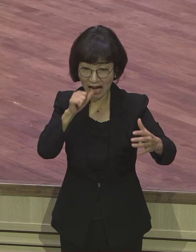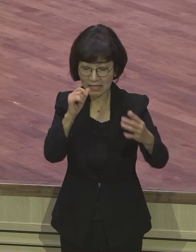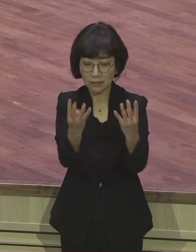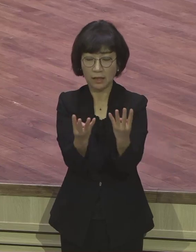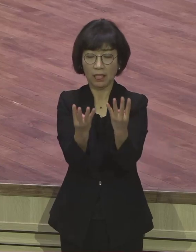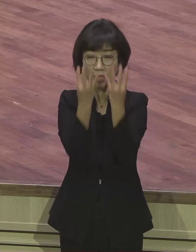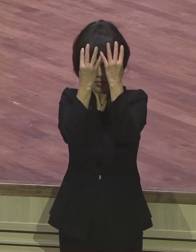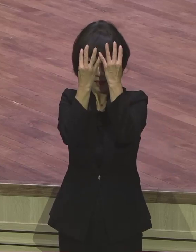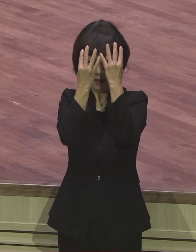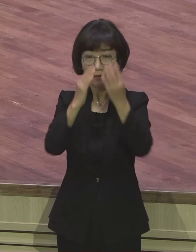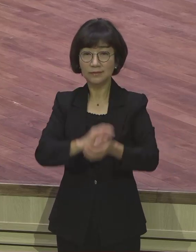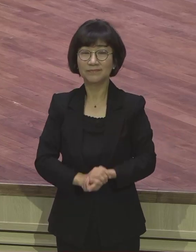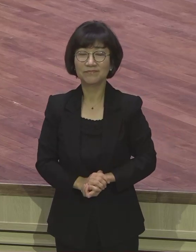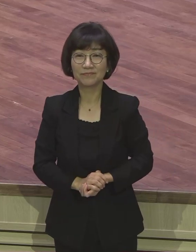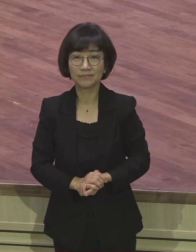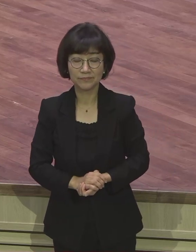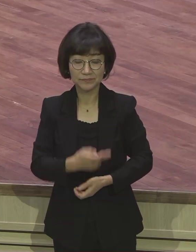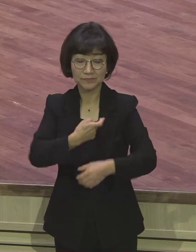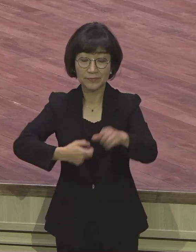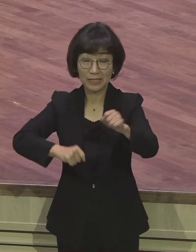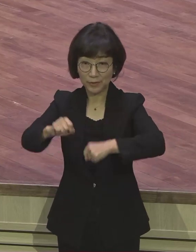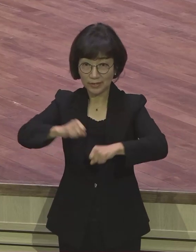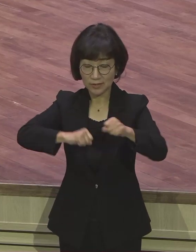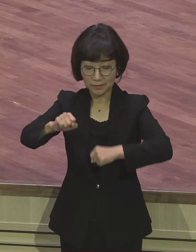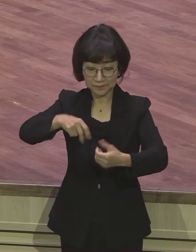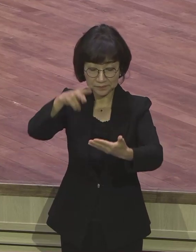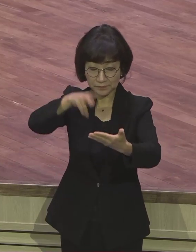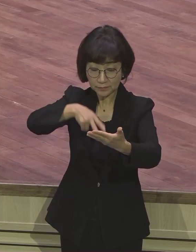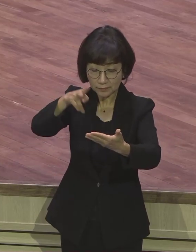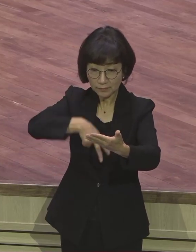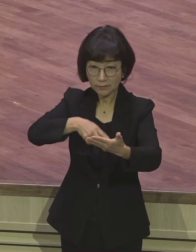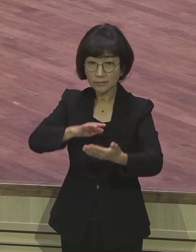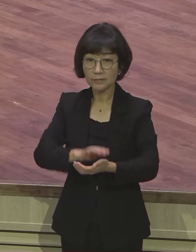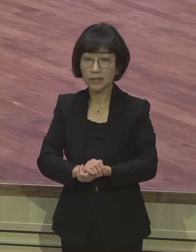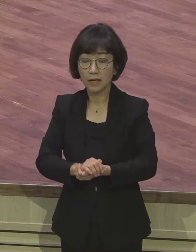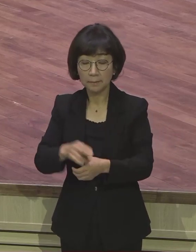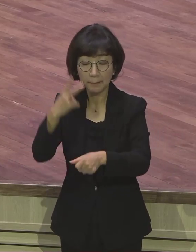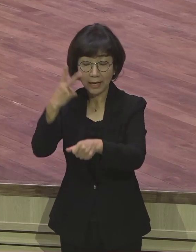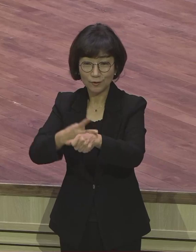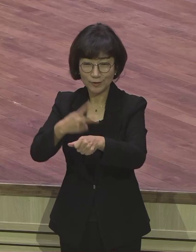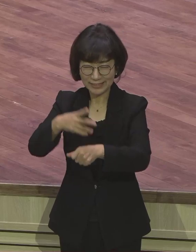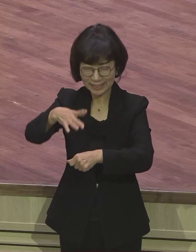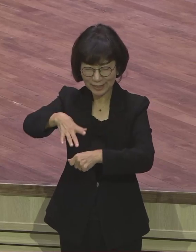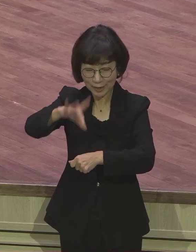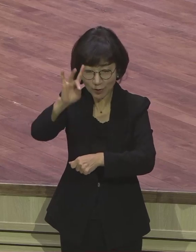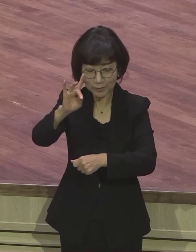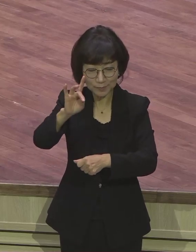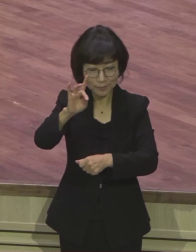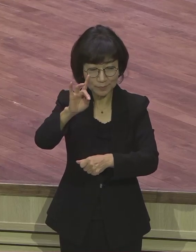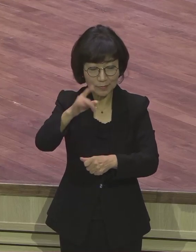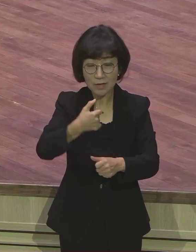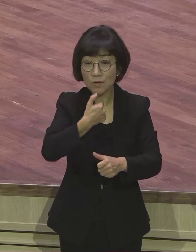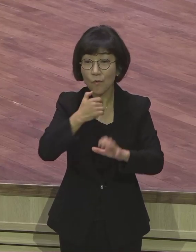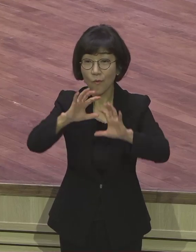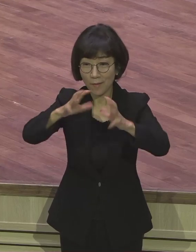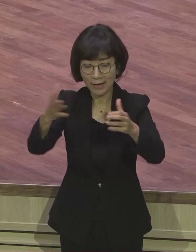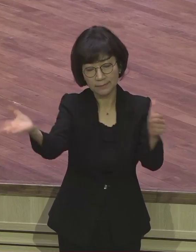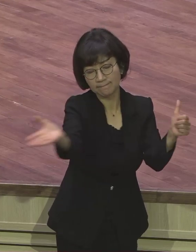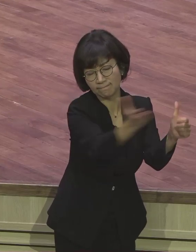30절로 31절에 보면 이 사도 바울이 처음 로마에 제수로 오게 됐을 때는 새집을